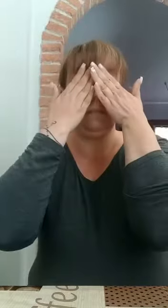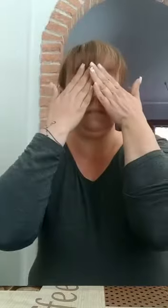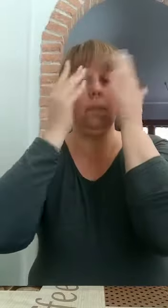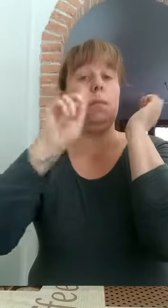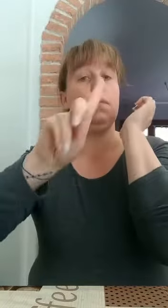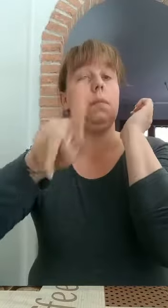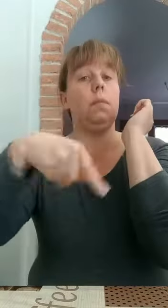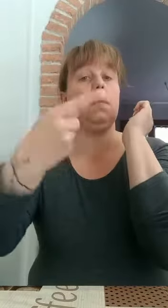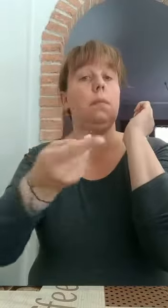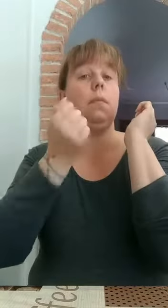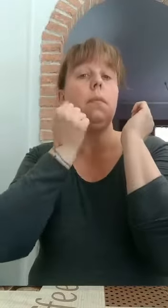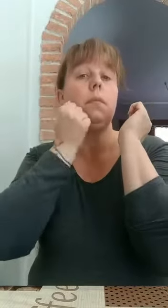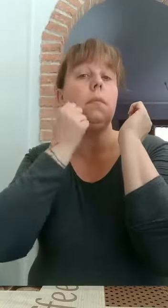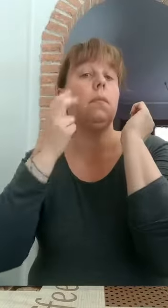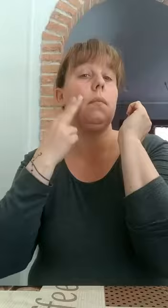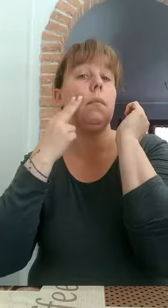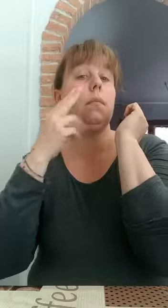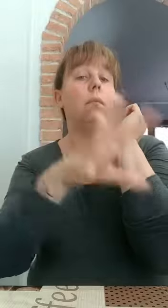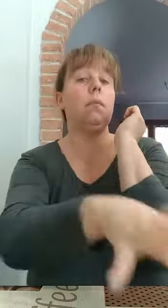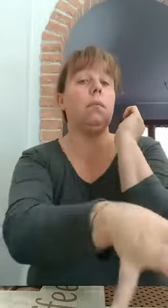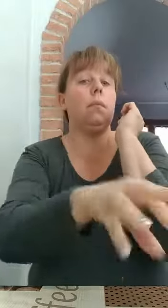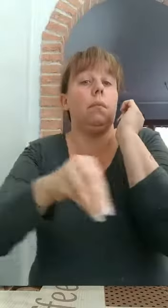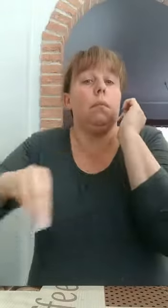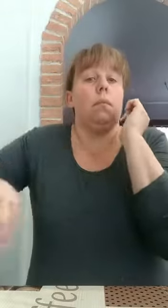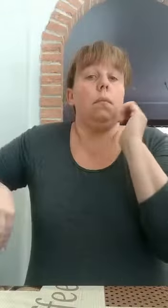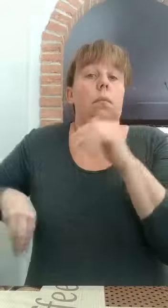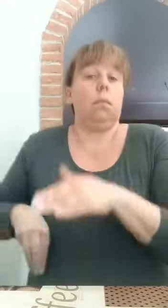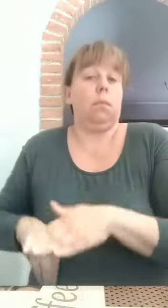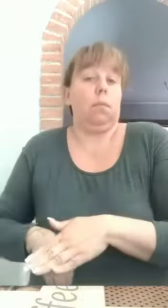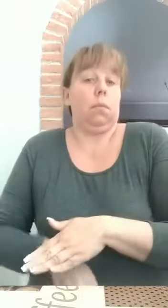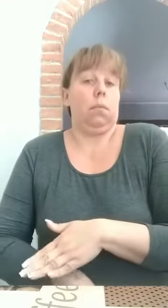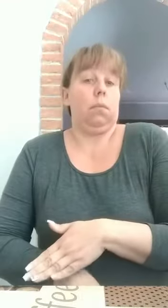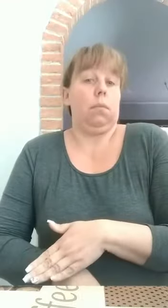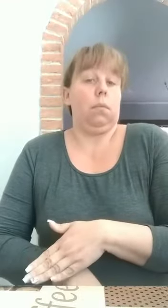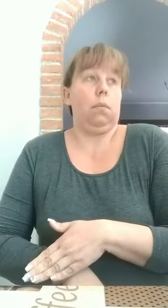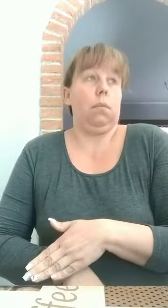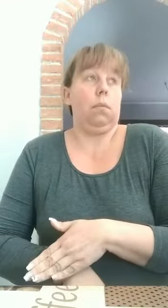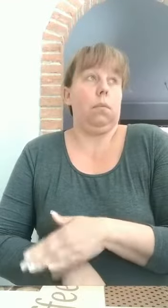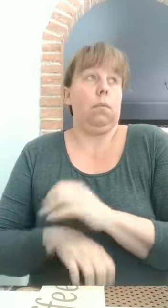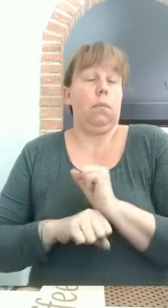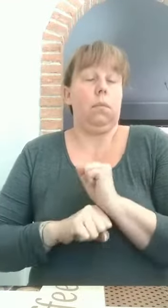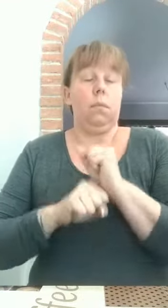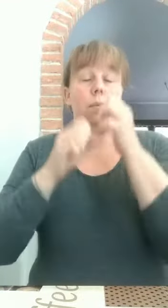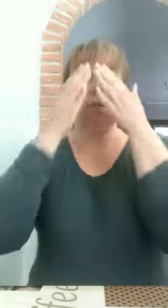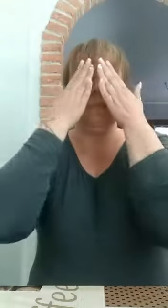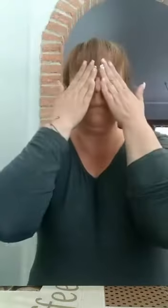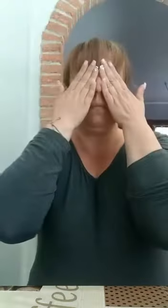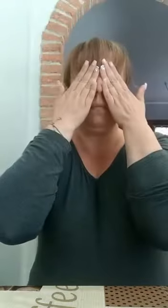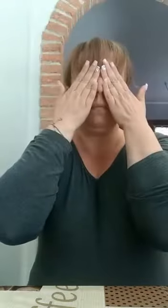questi oggetti alla volta ad esempio il camion dei pompieri rimetteranno tutto al suo posto